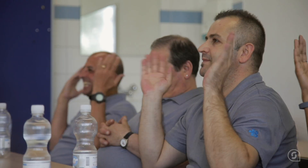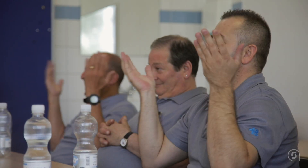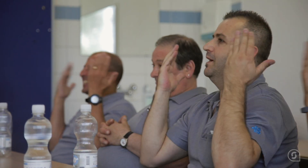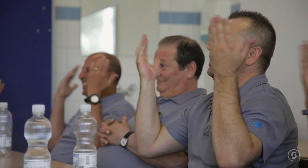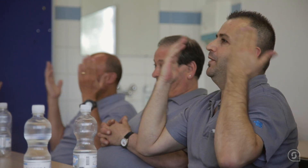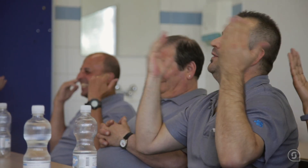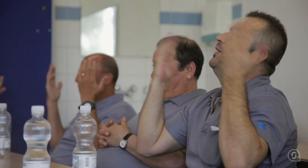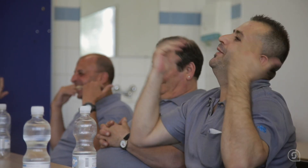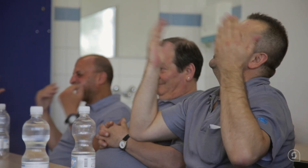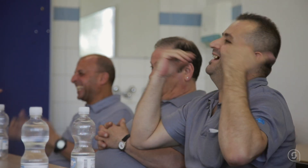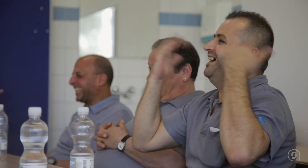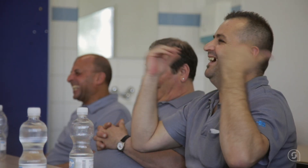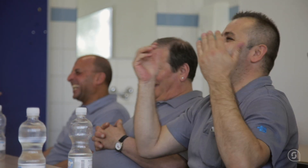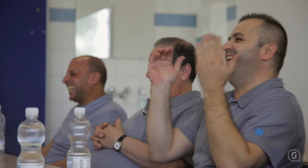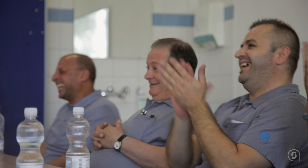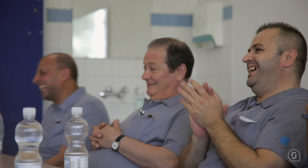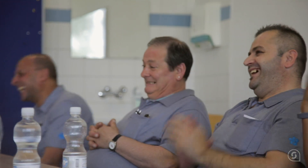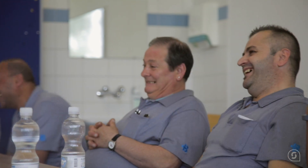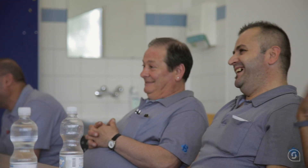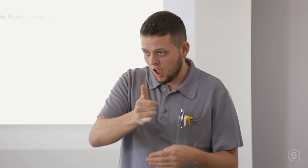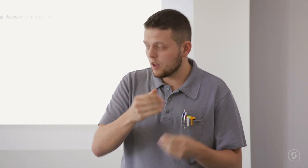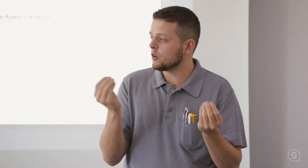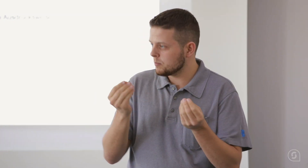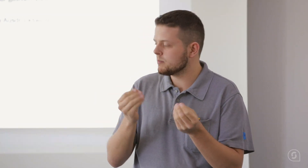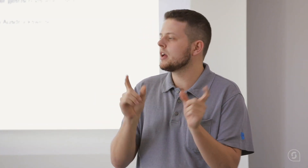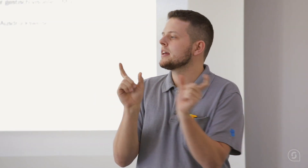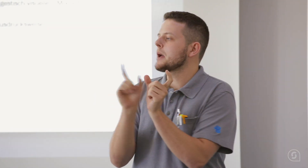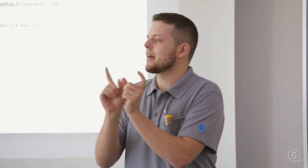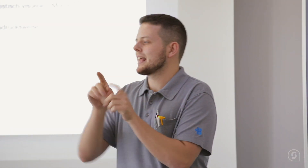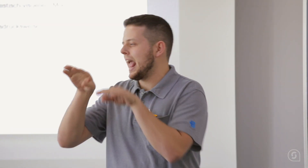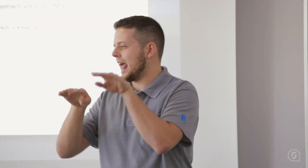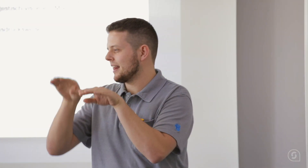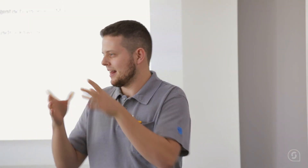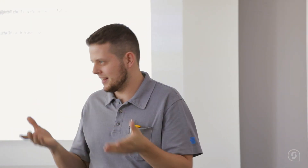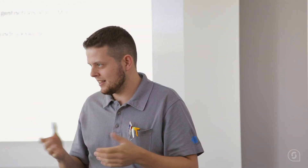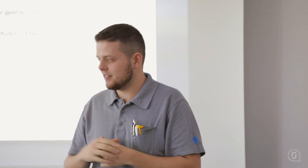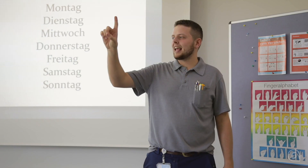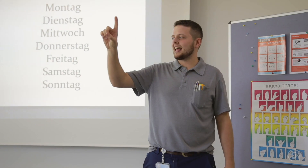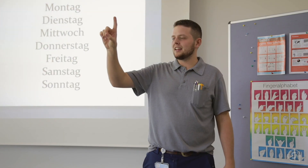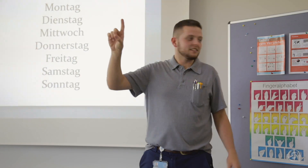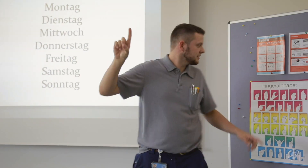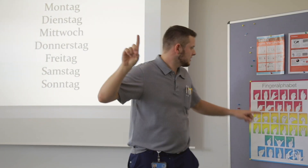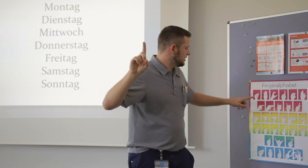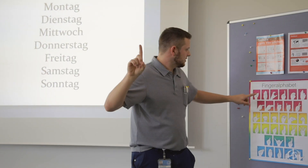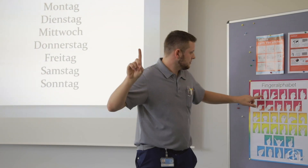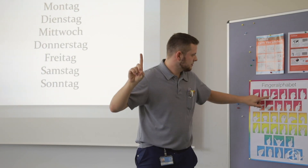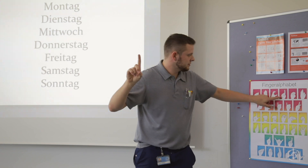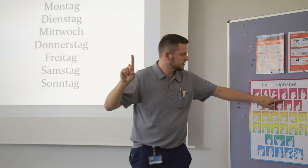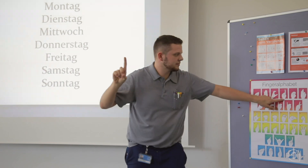Damit die Arbeitskollegen mit Simon gebärden können, bietet er einen Kurs für sie an. Seine Arbeitskollegen haben viel Freude